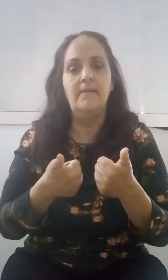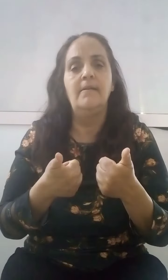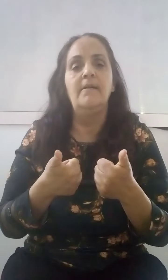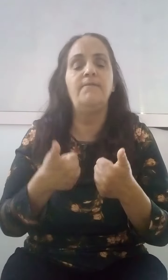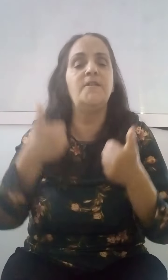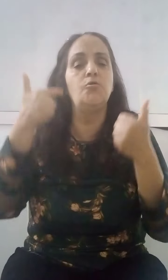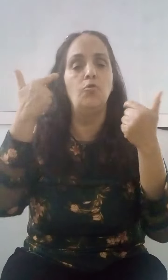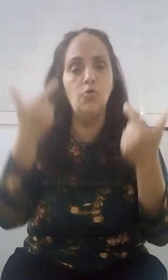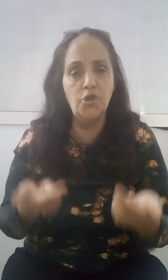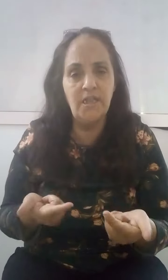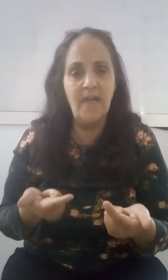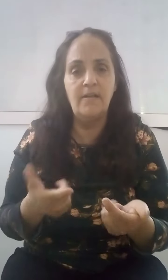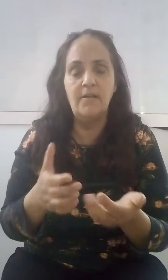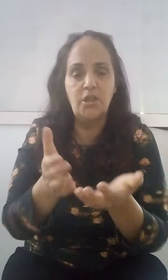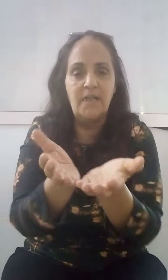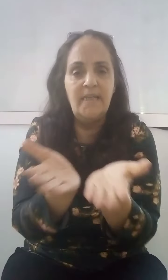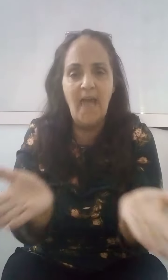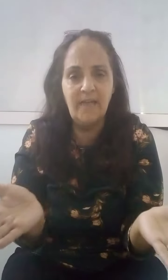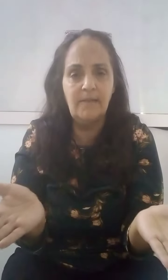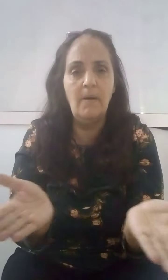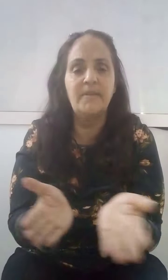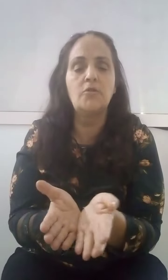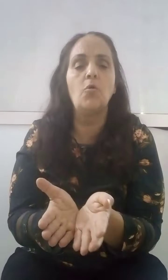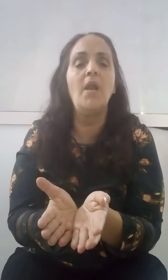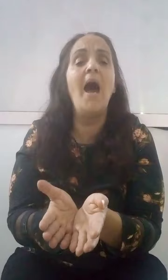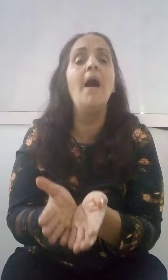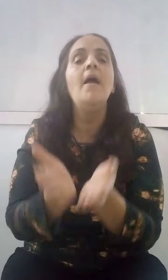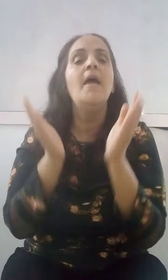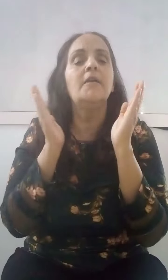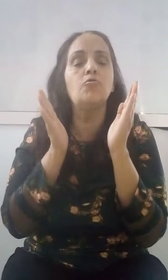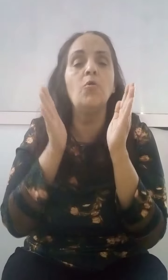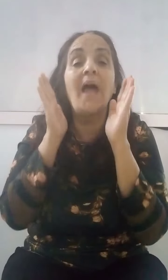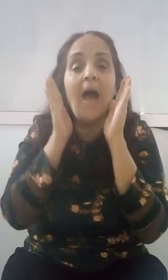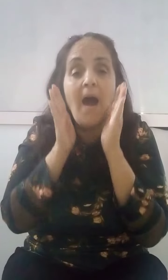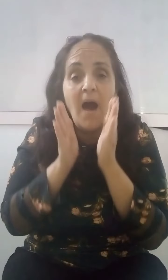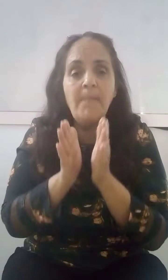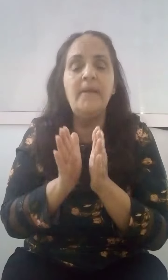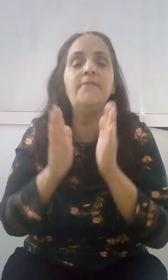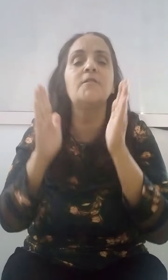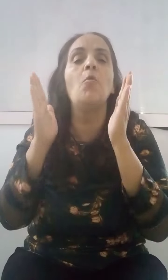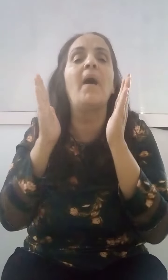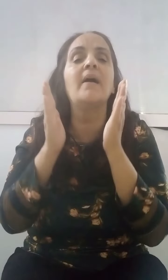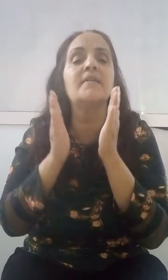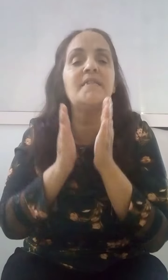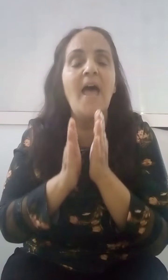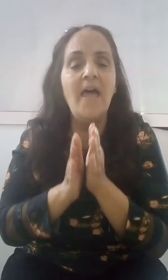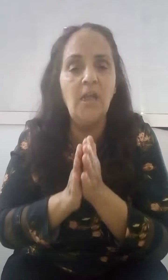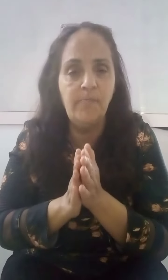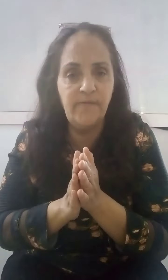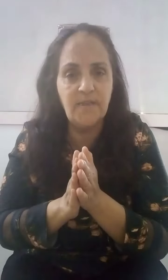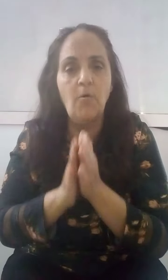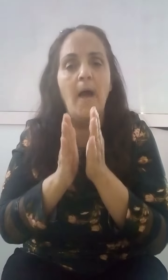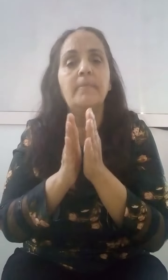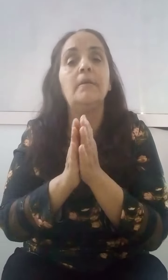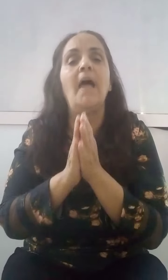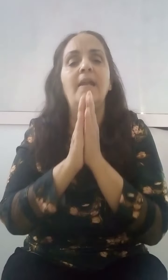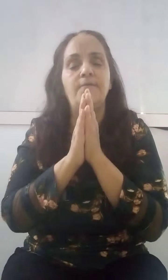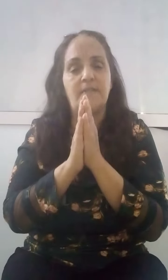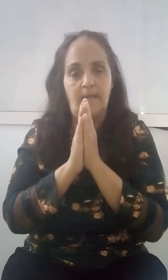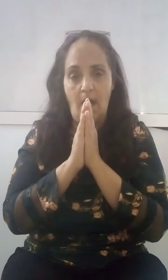فيزيولوجيا شكريا تكون قابل لنفسك ومقتانع وحامد الله على نفسك